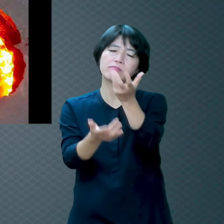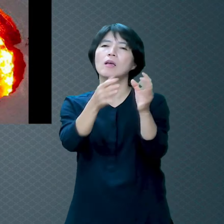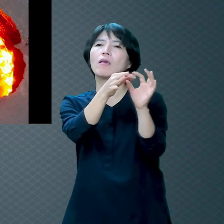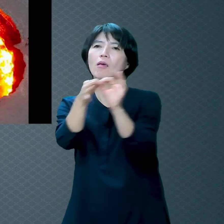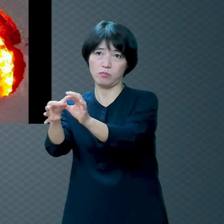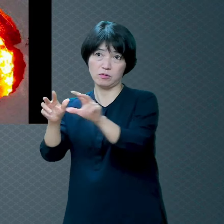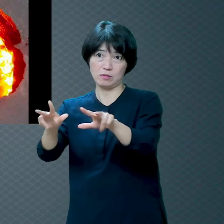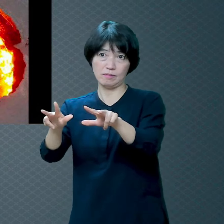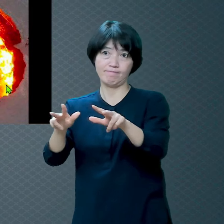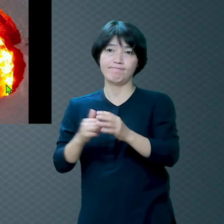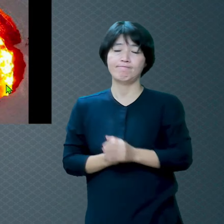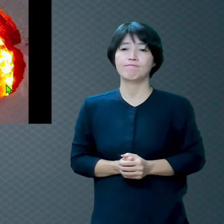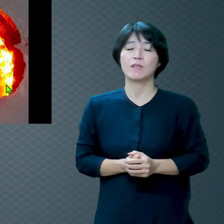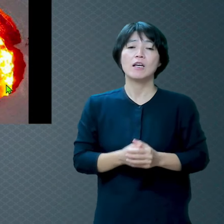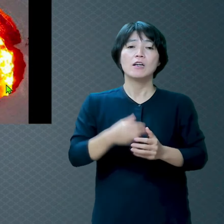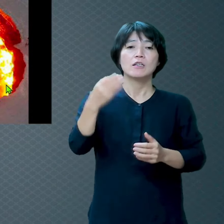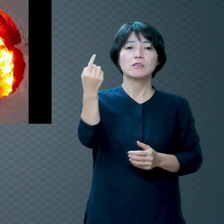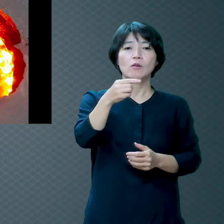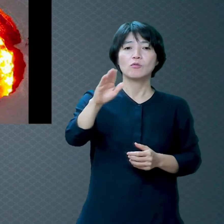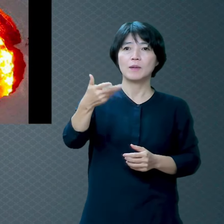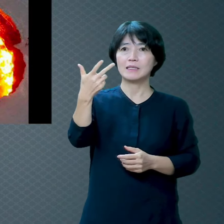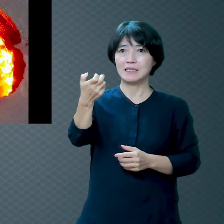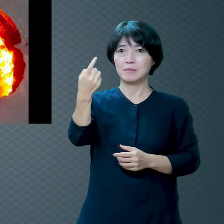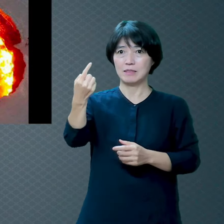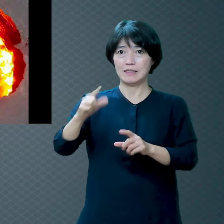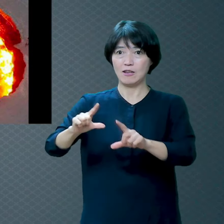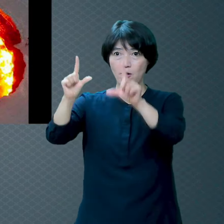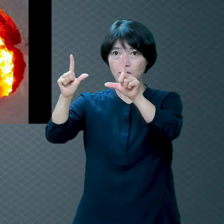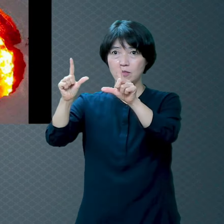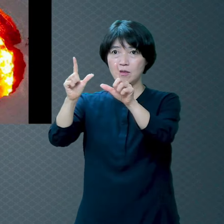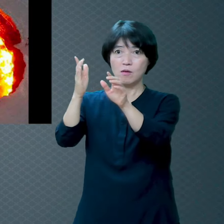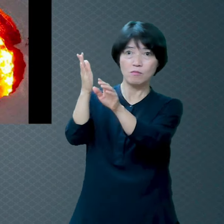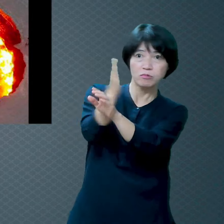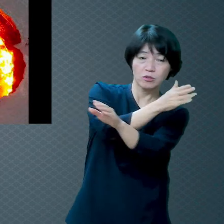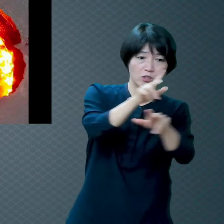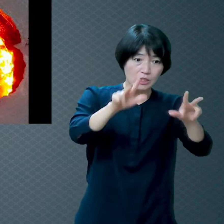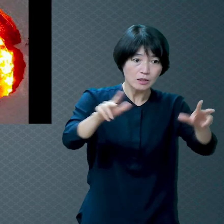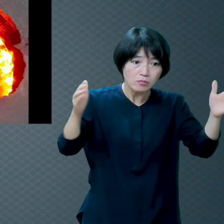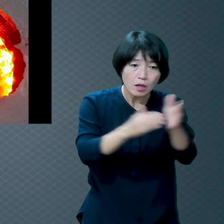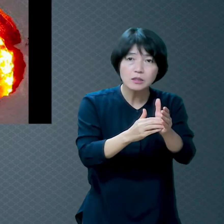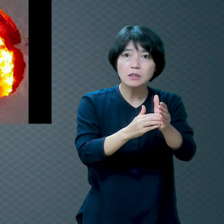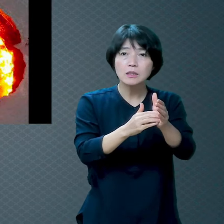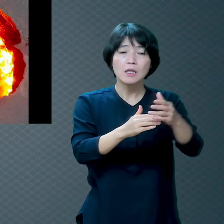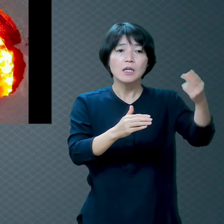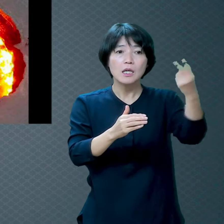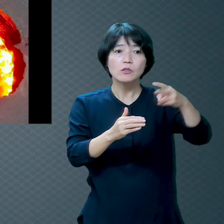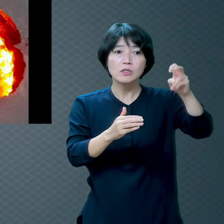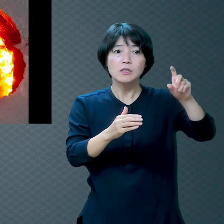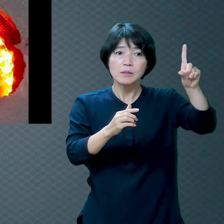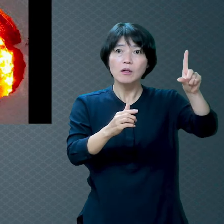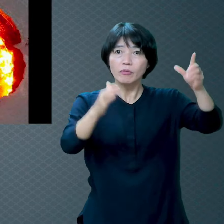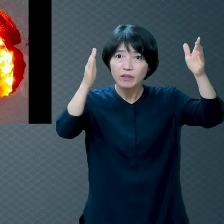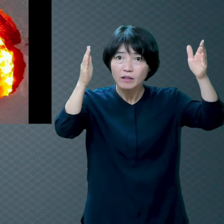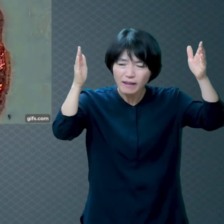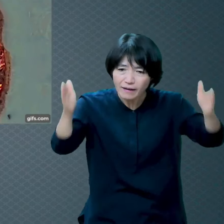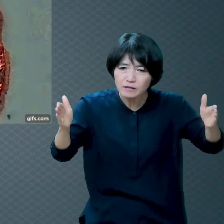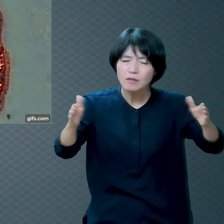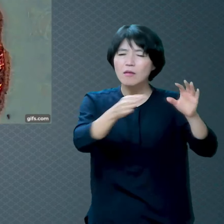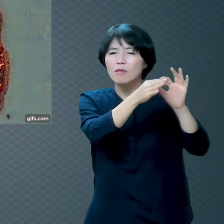1971년부터 시작해서 오늘까지도 계속 타고 있어요 왜? 가스가 계속 올라와서